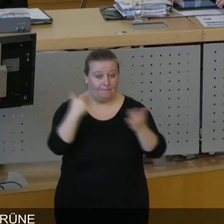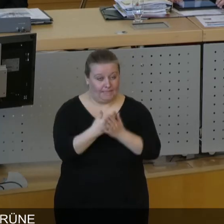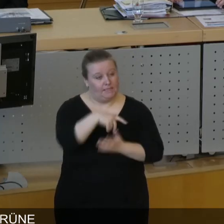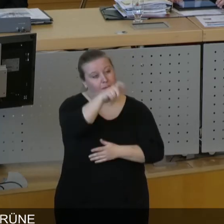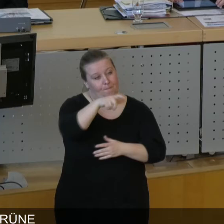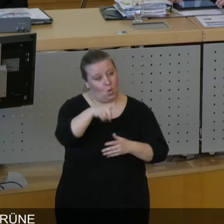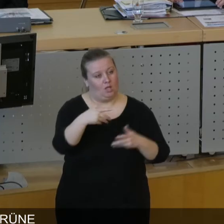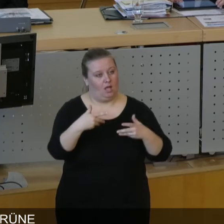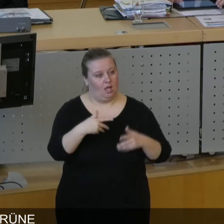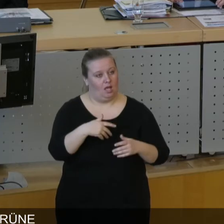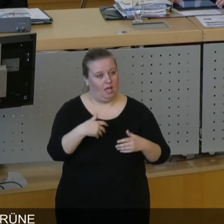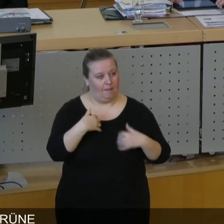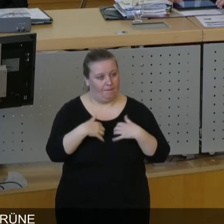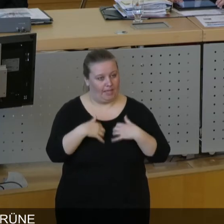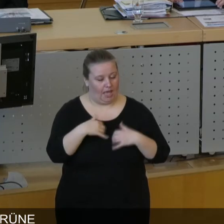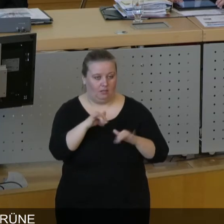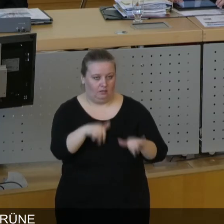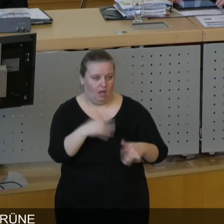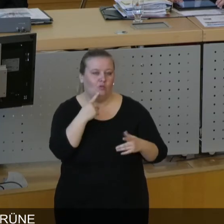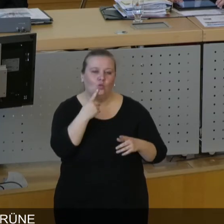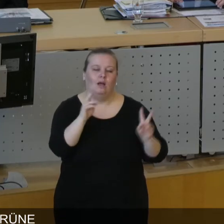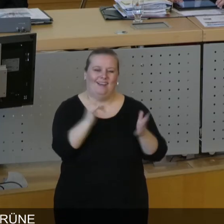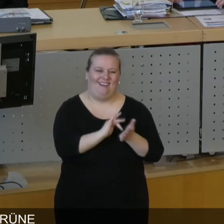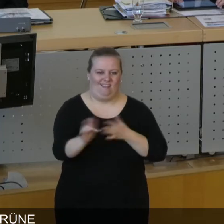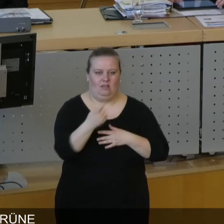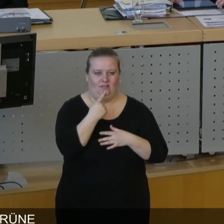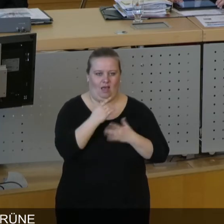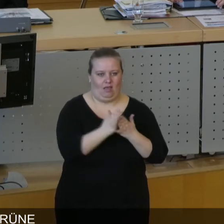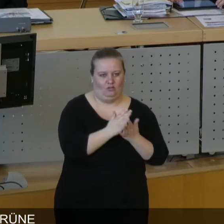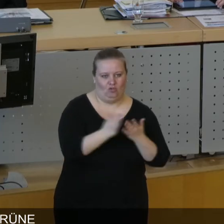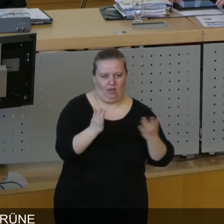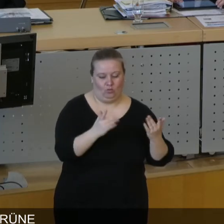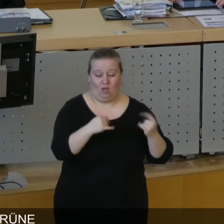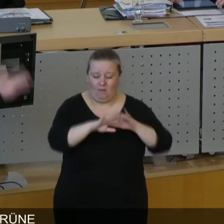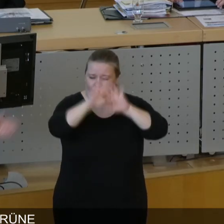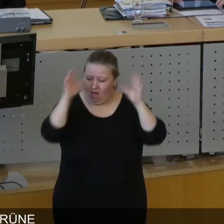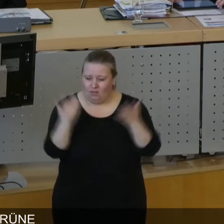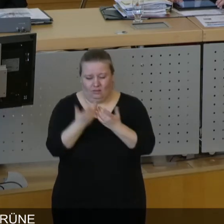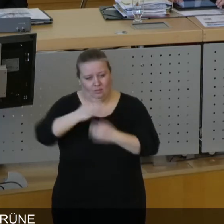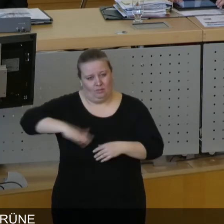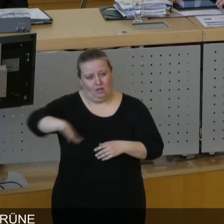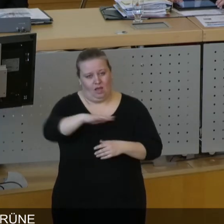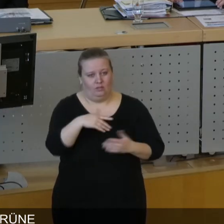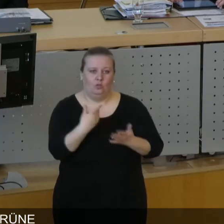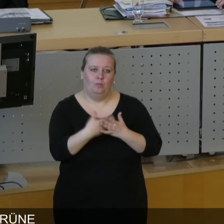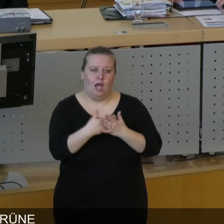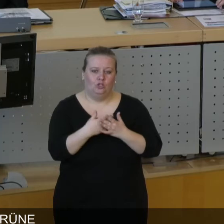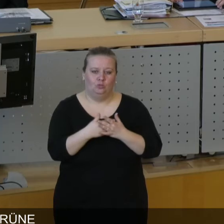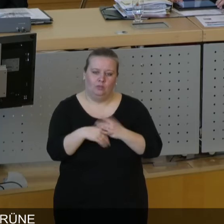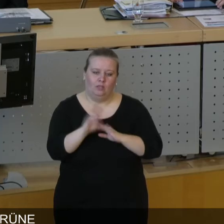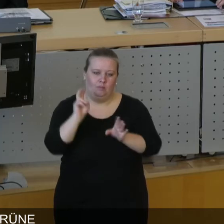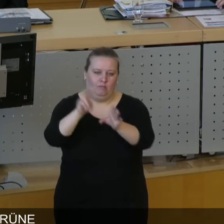Bürgerbegehren und Bürgerentscheid. Da geht es um Sachentscheidungen. Aber es gibt noch den ganzen großen Bereich der sogenannten